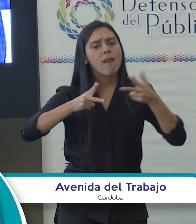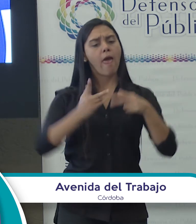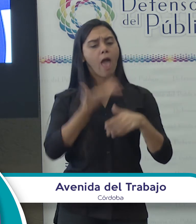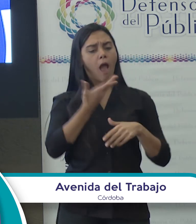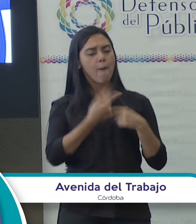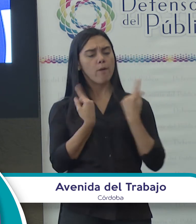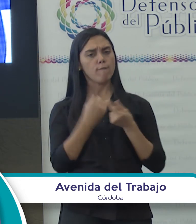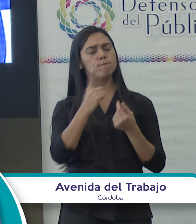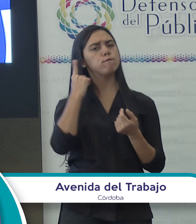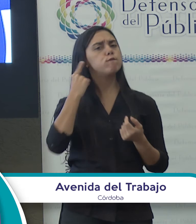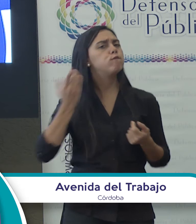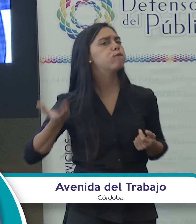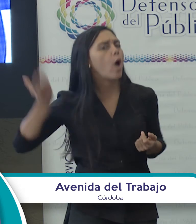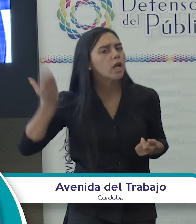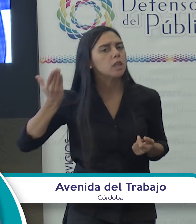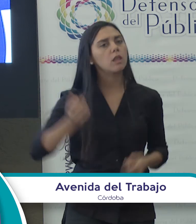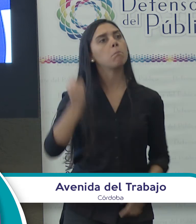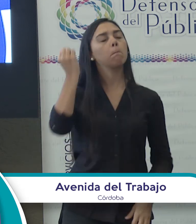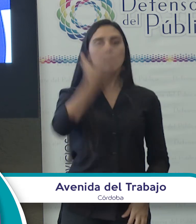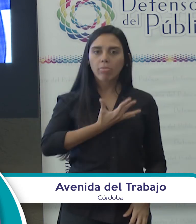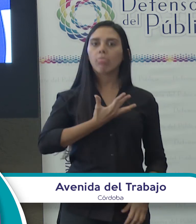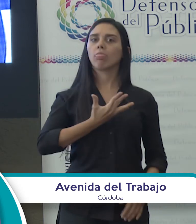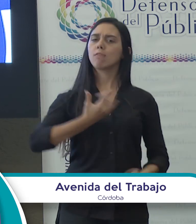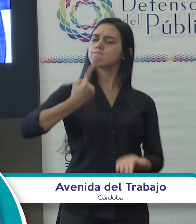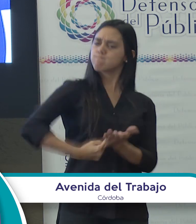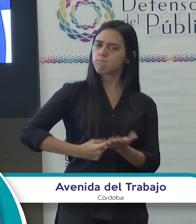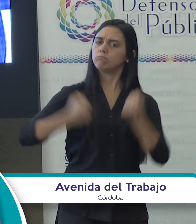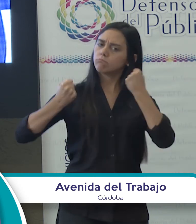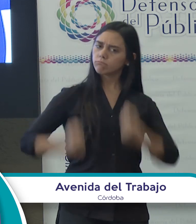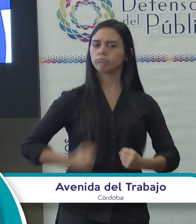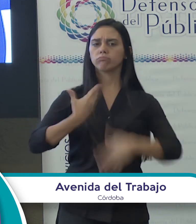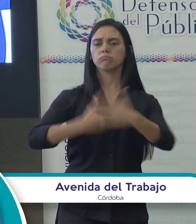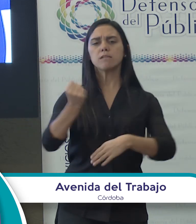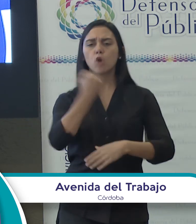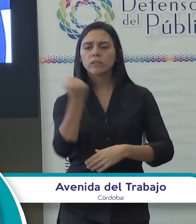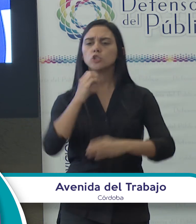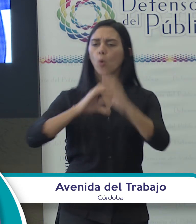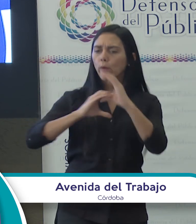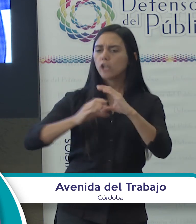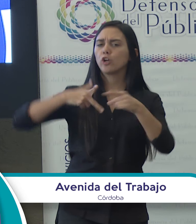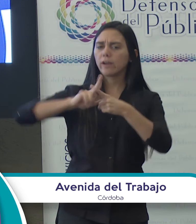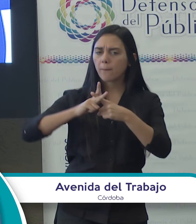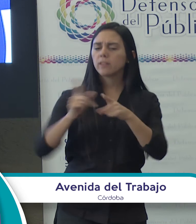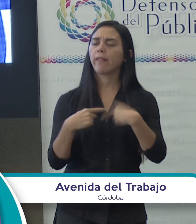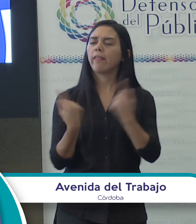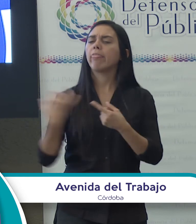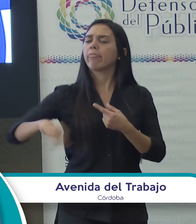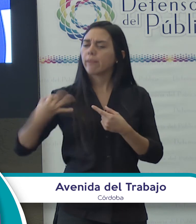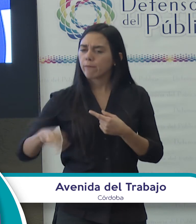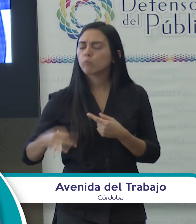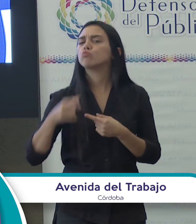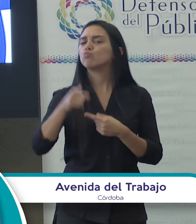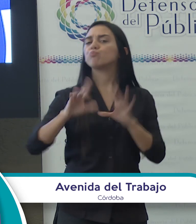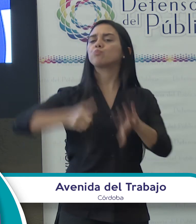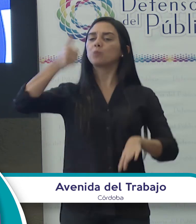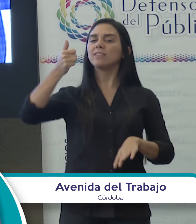convicción y determinación. Ya no podemos obviar la importancia de la comunicación y sus herramientas. Tenemos que restarle dimensión a la ventaja